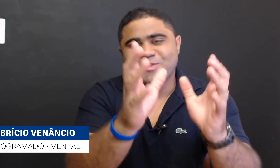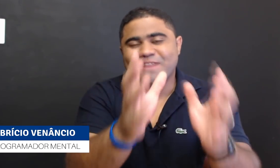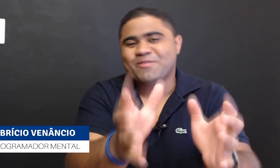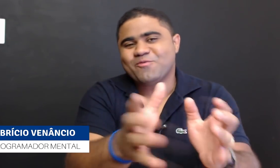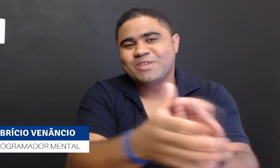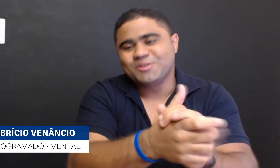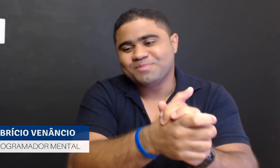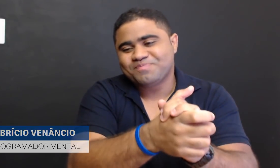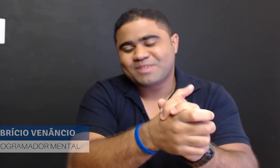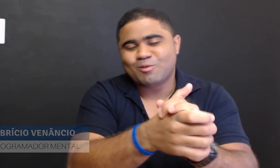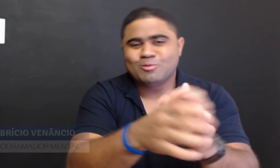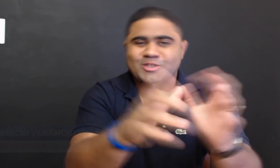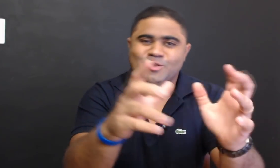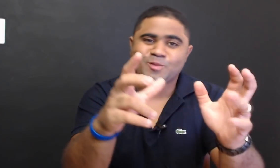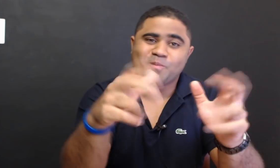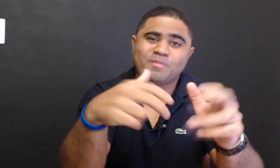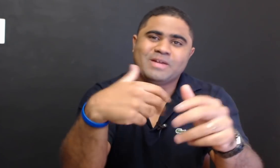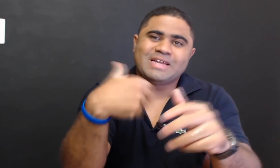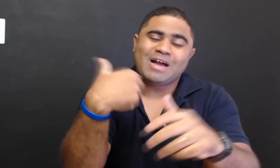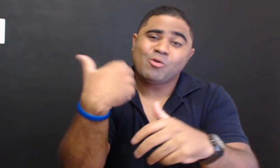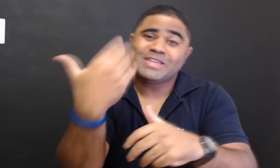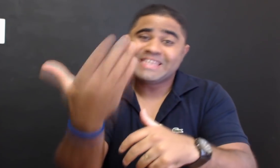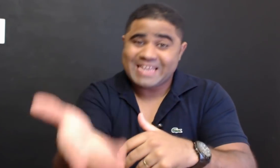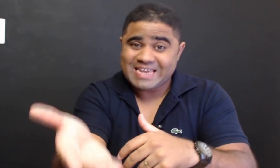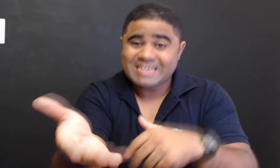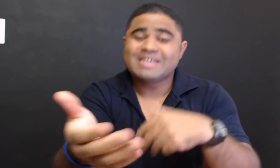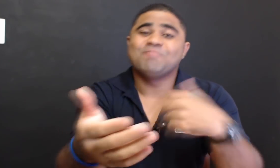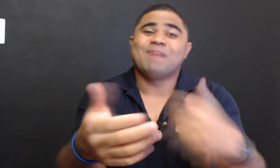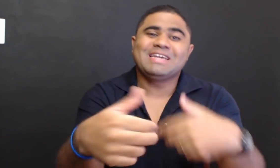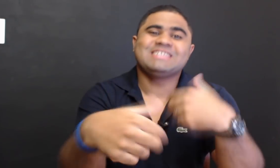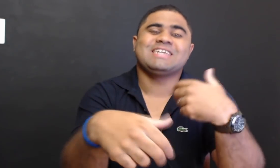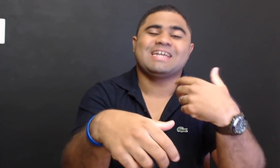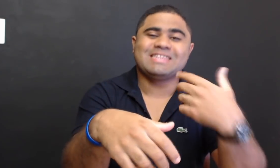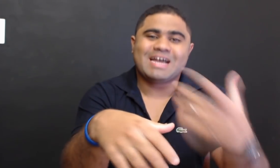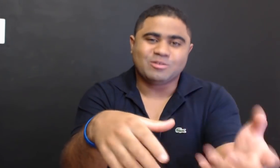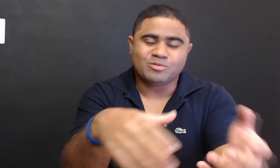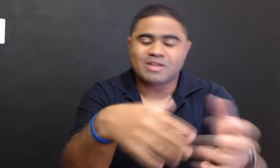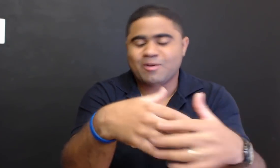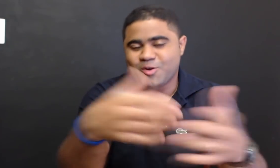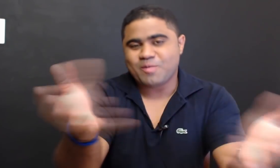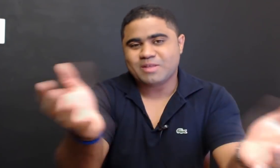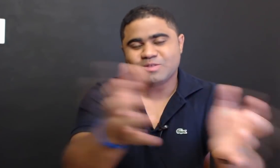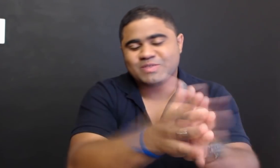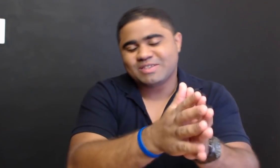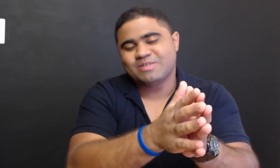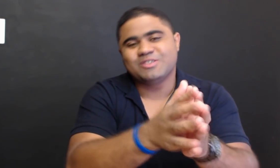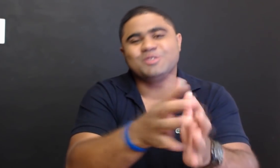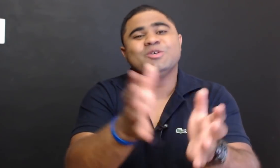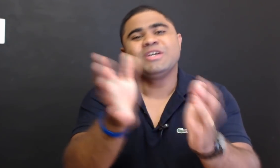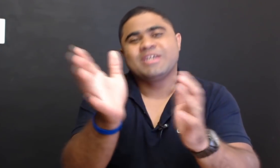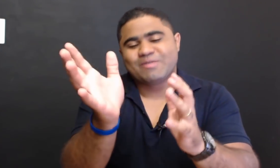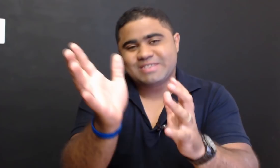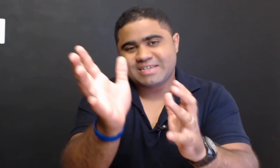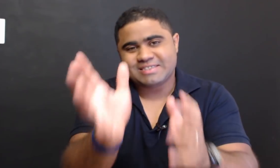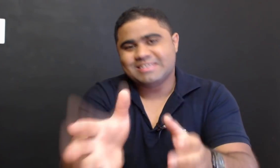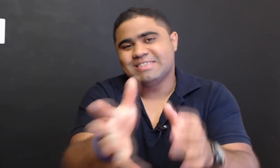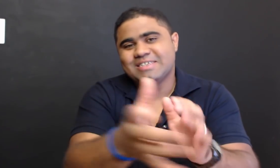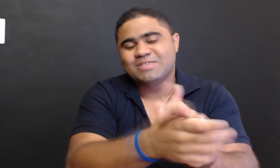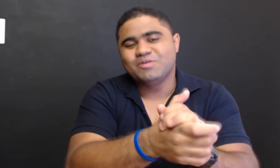eu gravei um vídeo com o título Ao que tem, mais será dado. Eu recomendo, se você não assistiu, que você assista esse